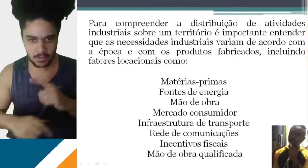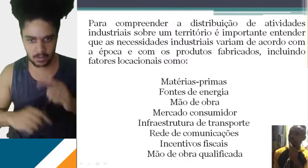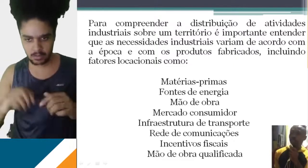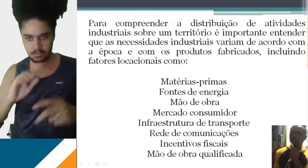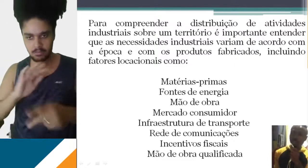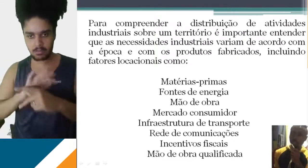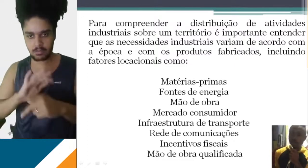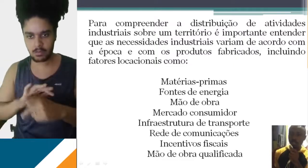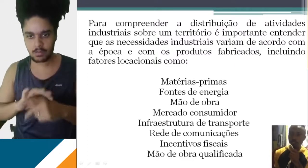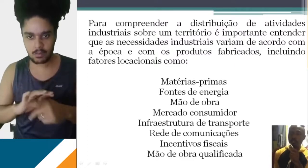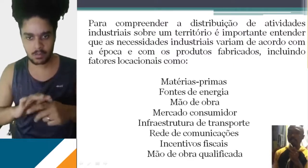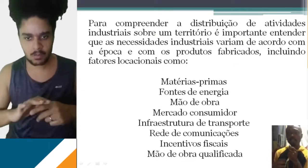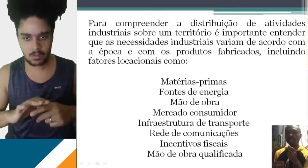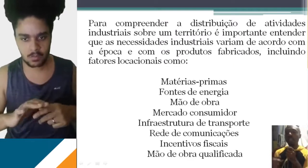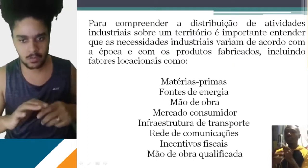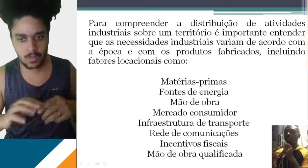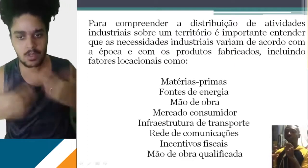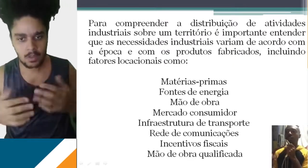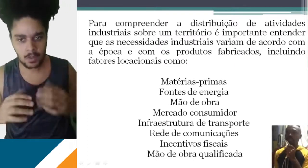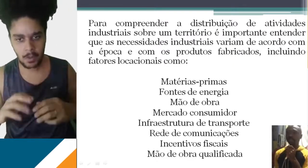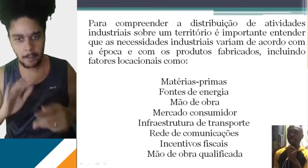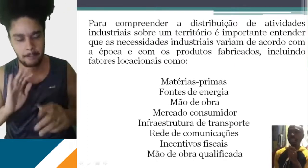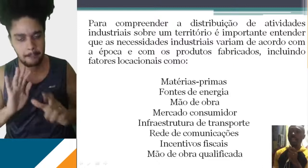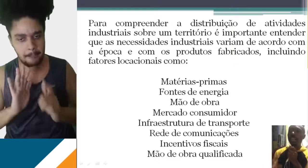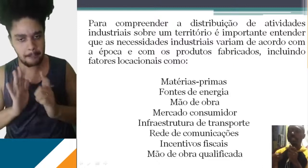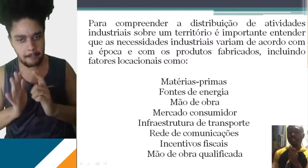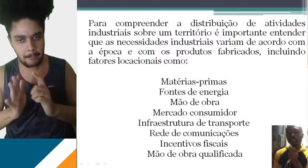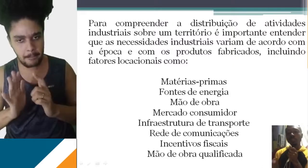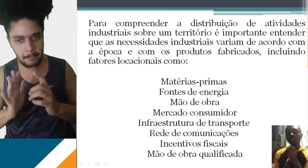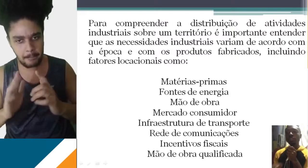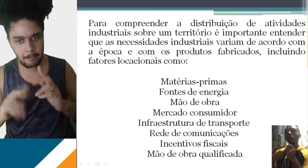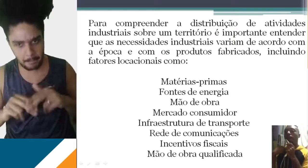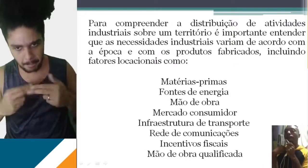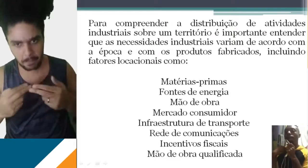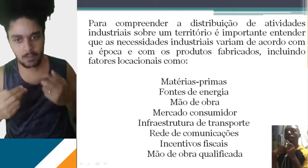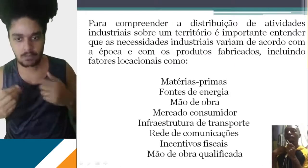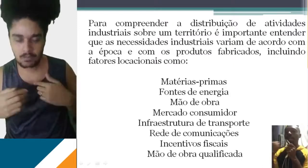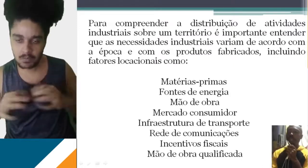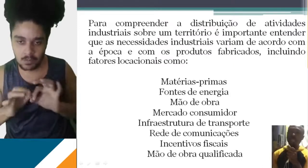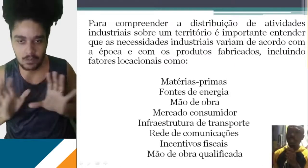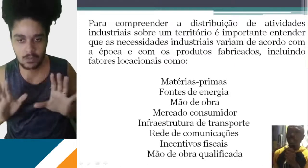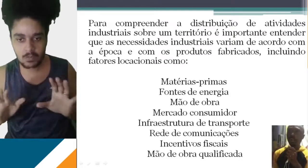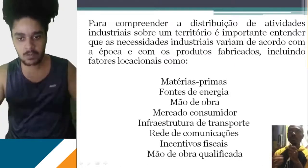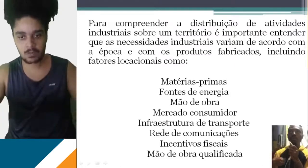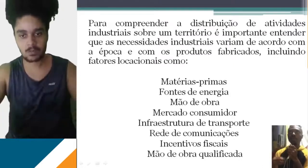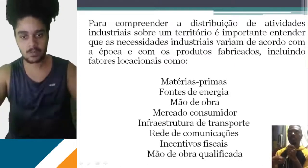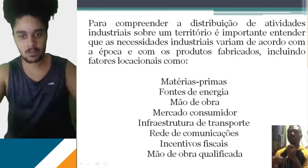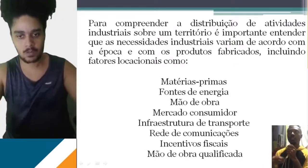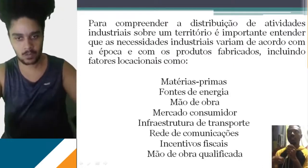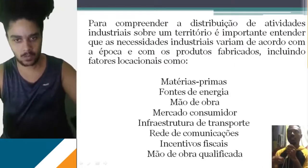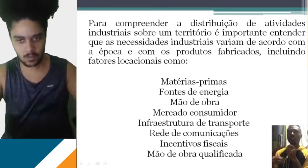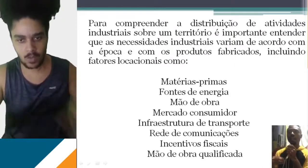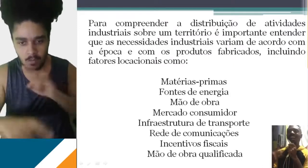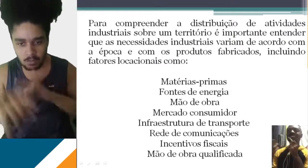específicas dentro das fábricas. Beleza? Então os fatores locacionais, eles são os fatores que vão permitir ou vão